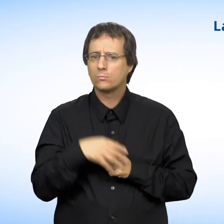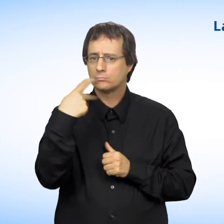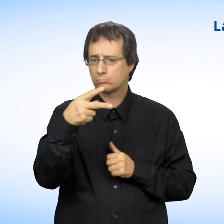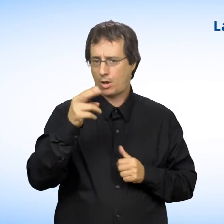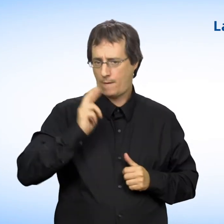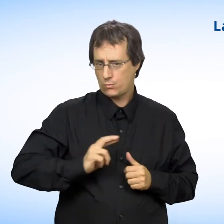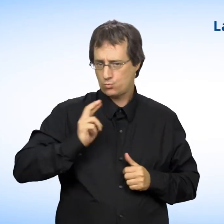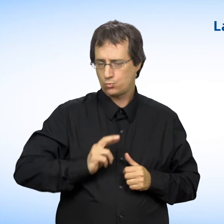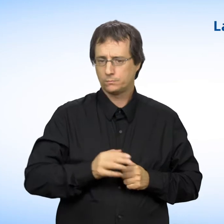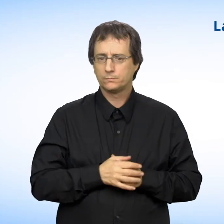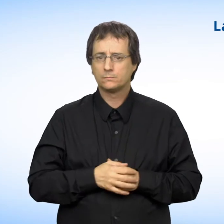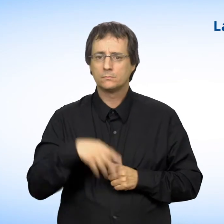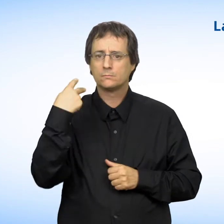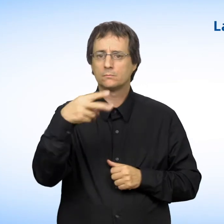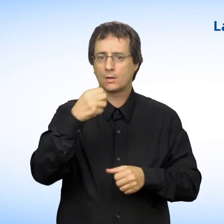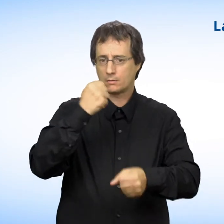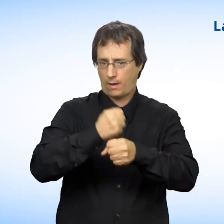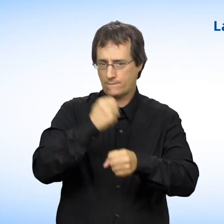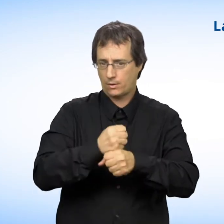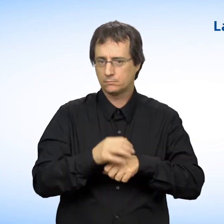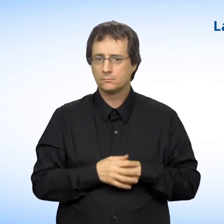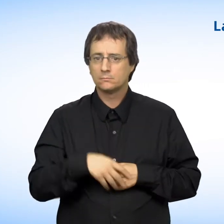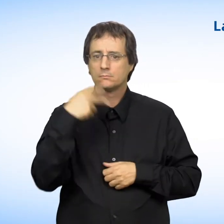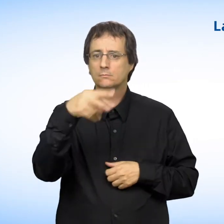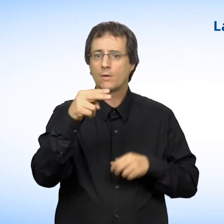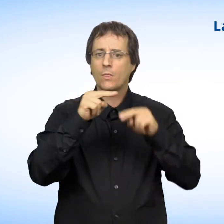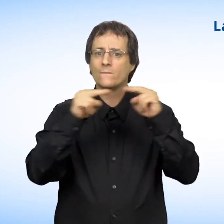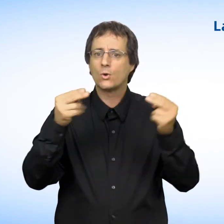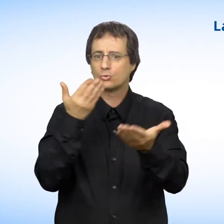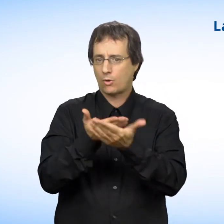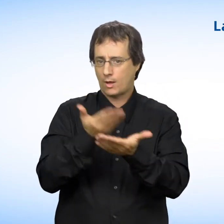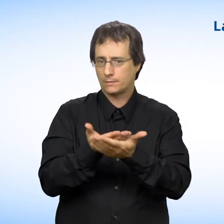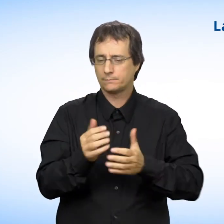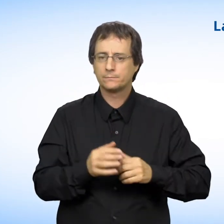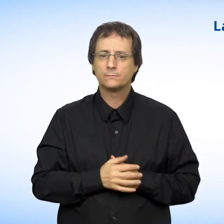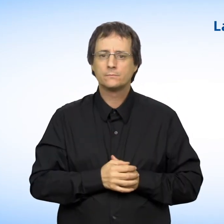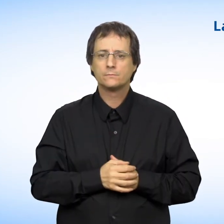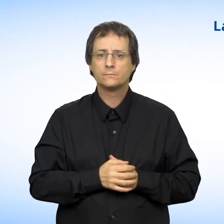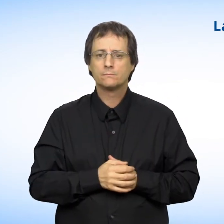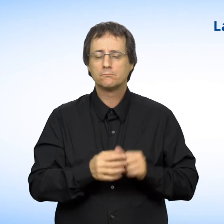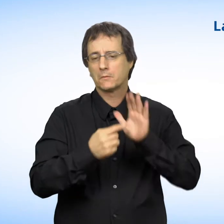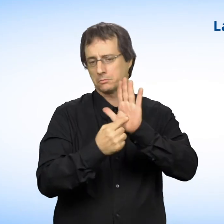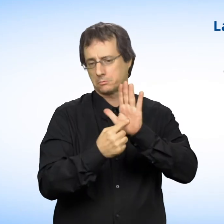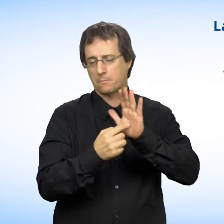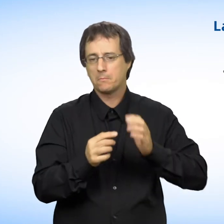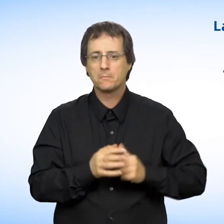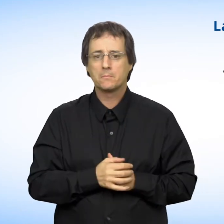de votre métier ou de votre niveau de scolarité. Par exemple,